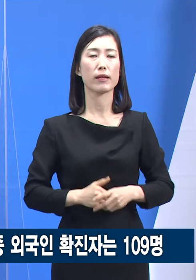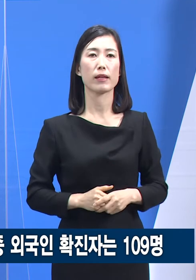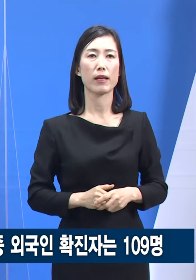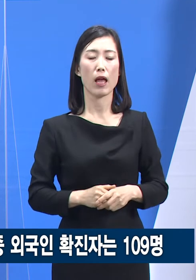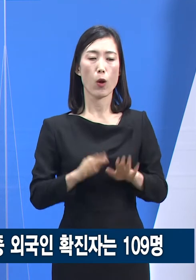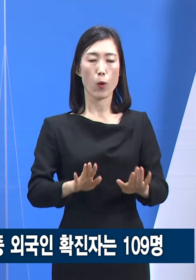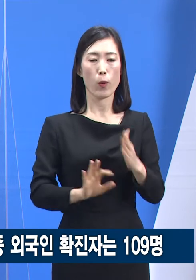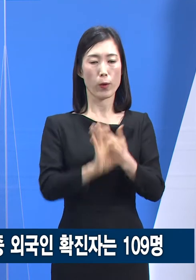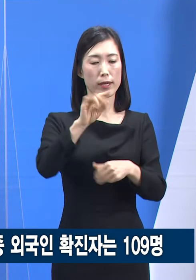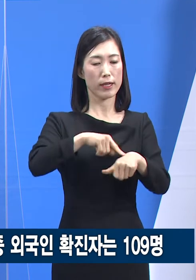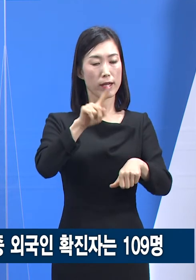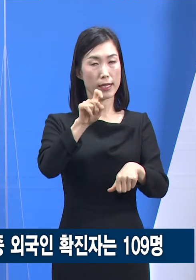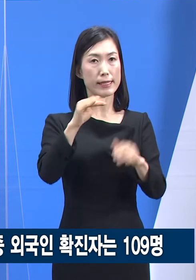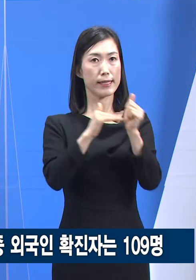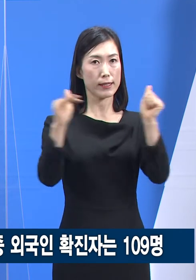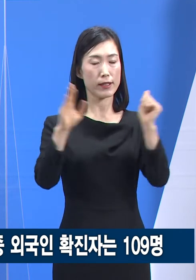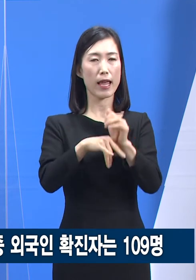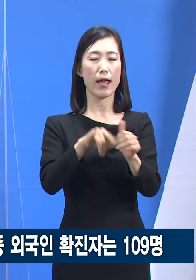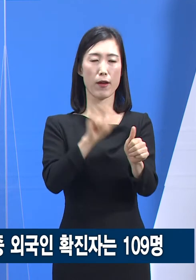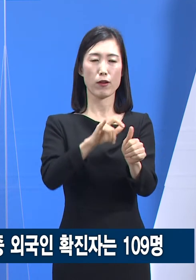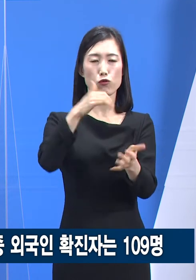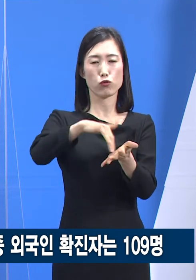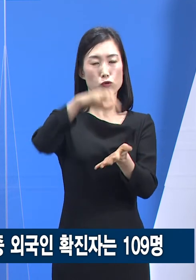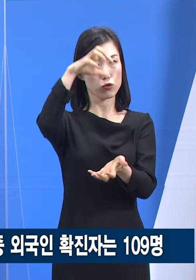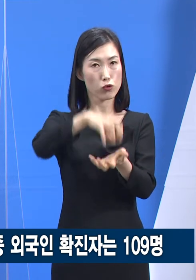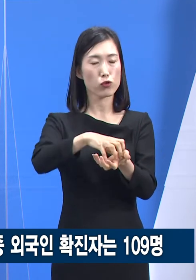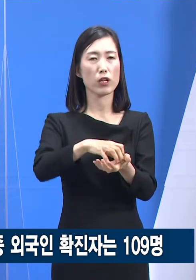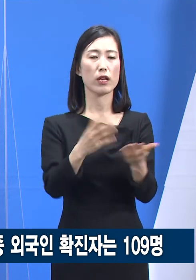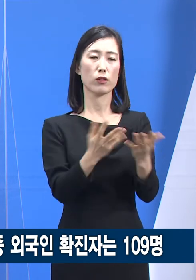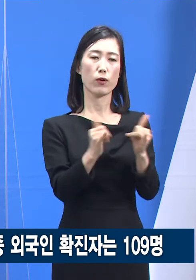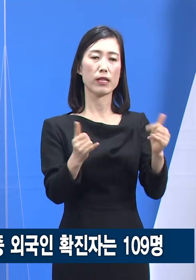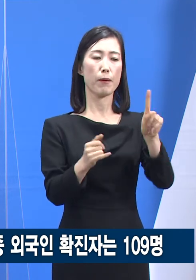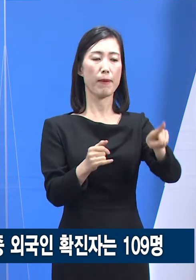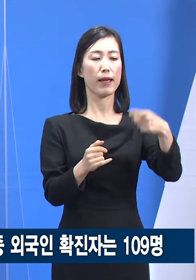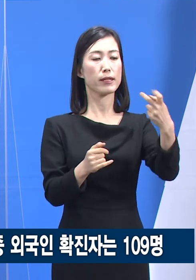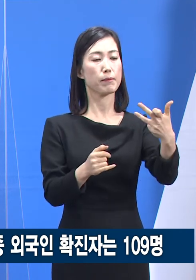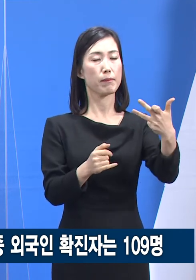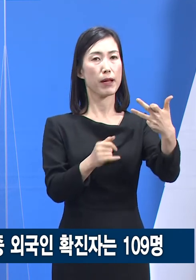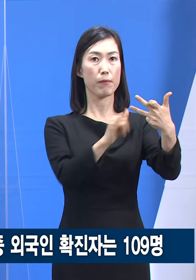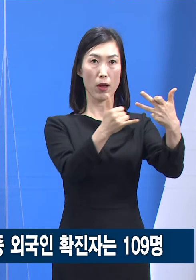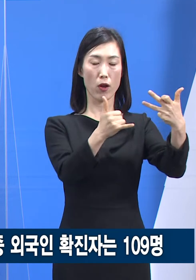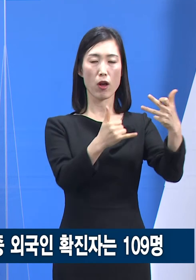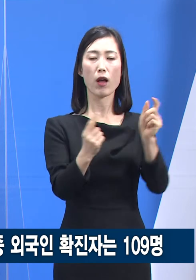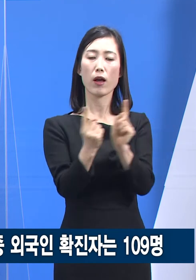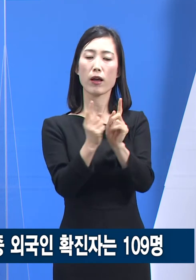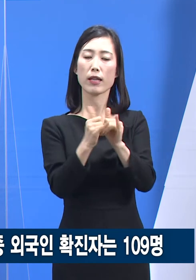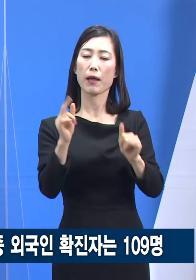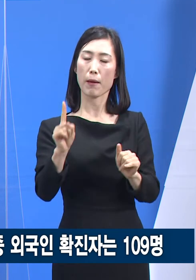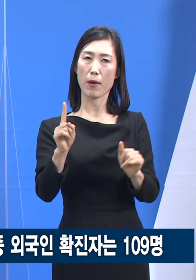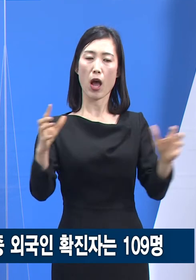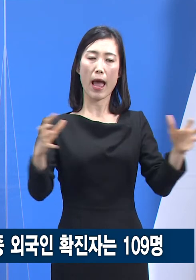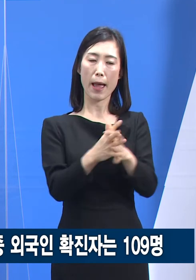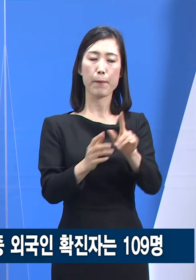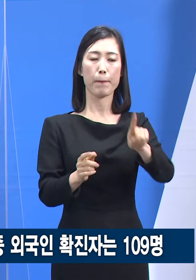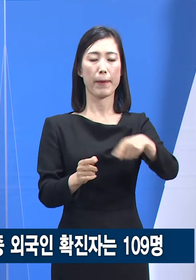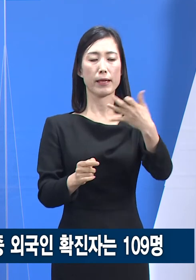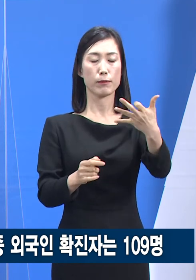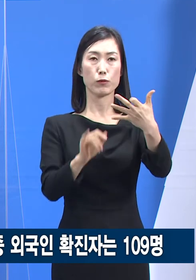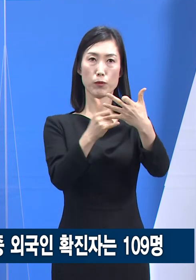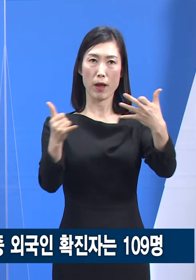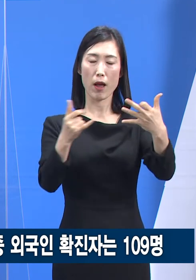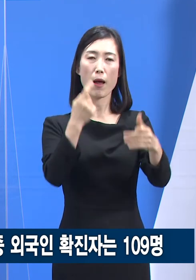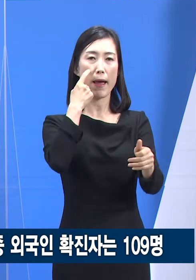금일 오전 11시 기준 총 확진자는 근로자 118명, 접촉자 1명 등 119명으로